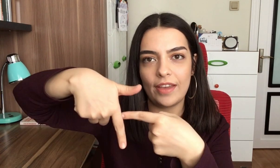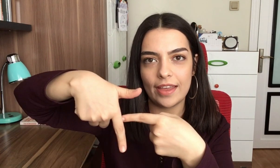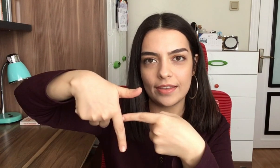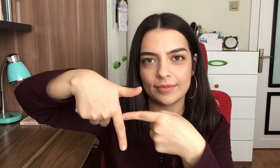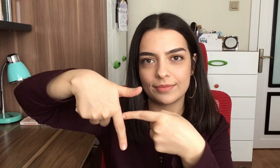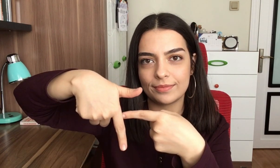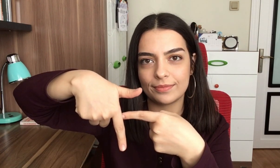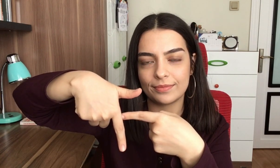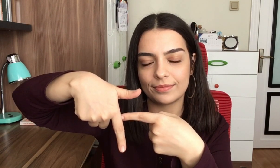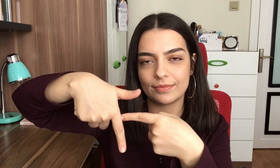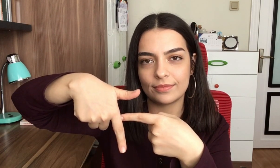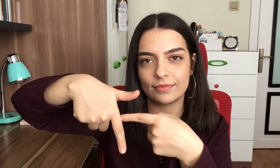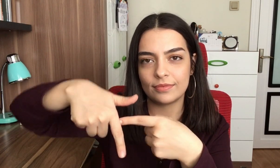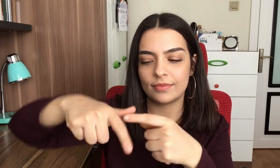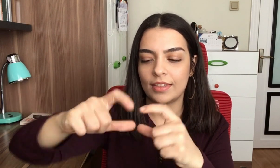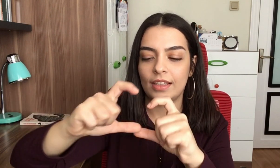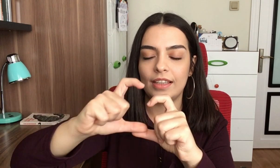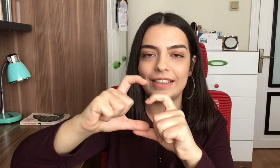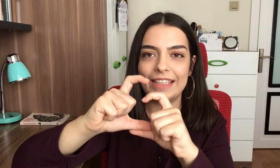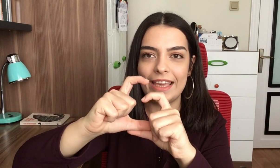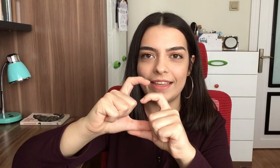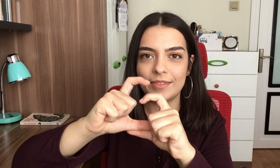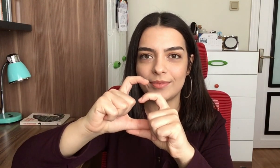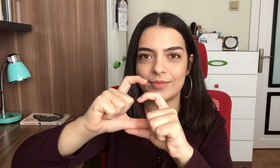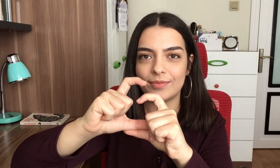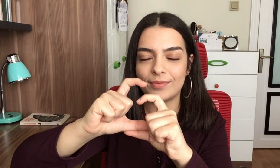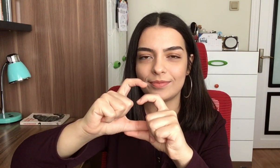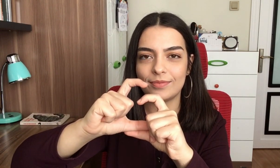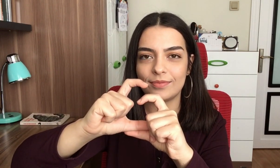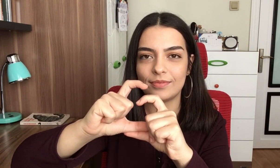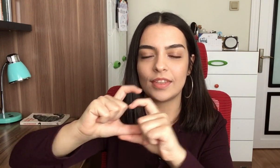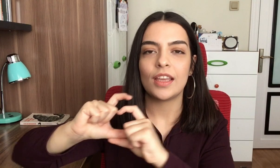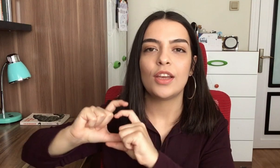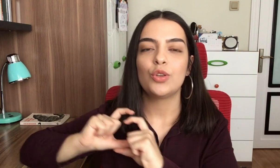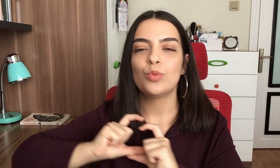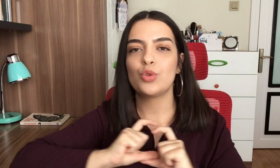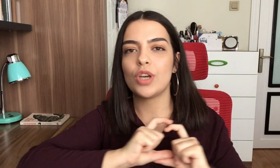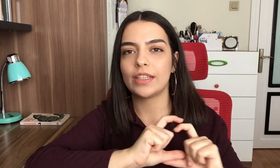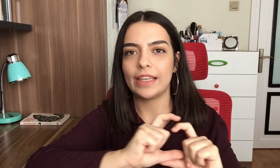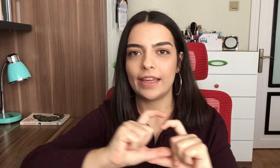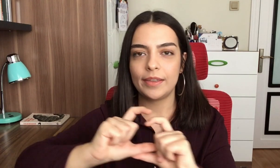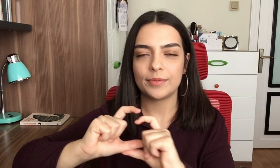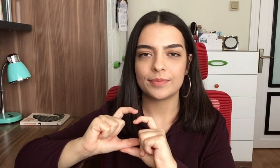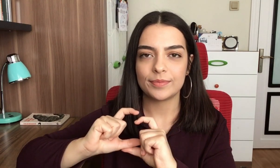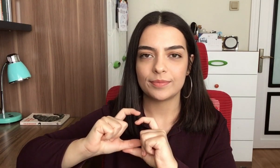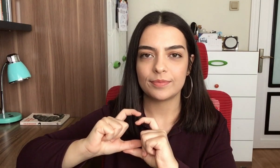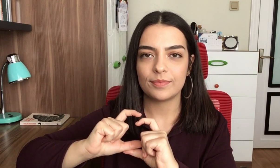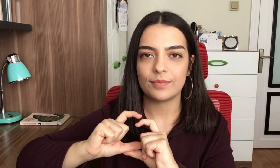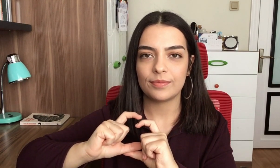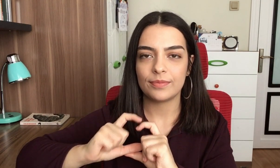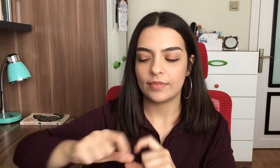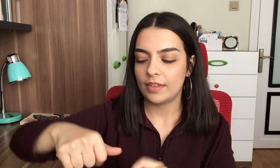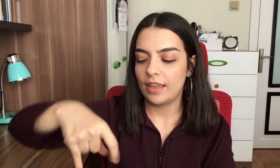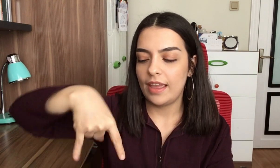G Yumuşak G H B